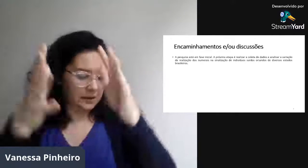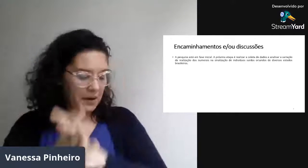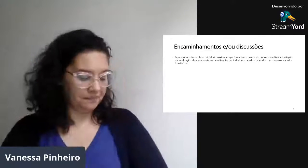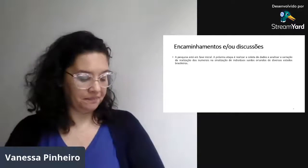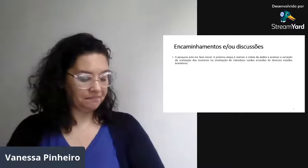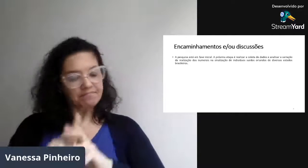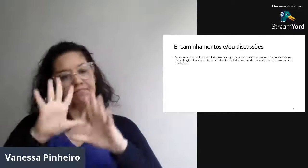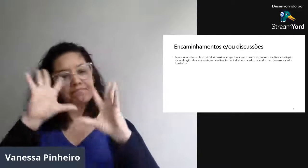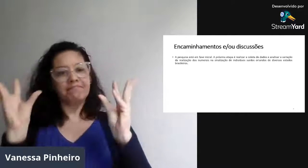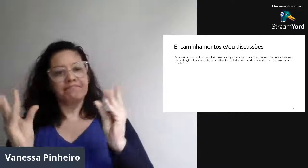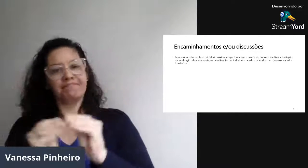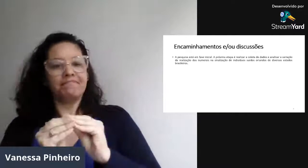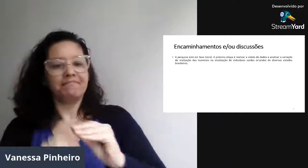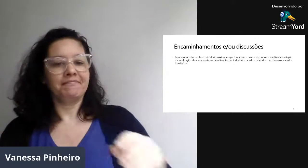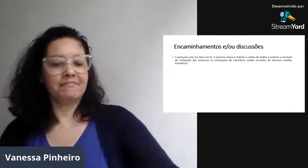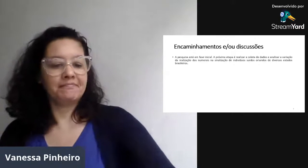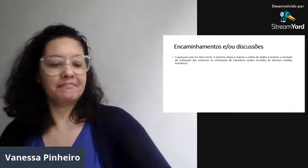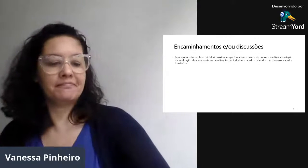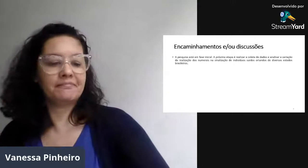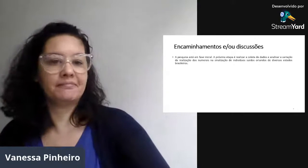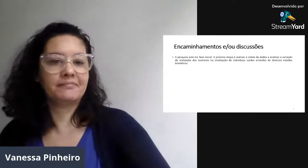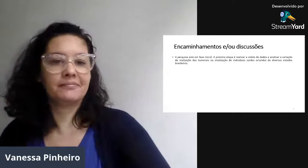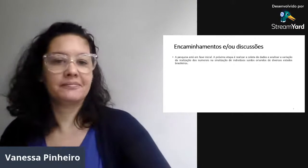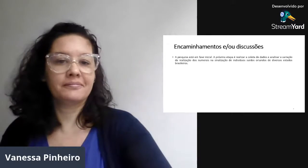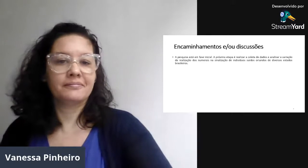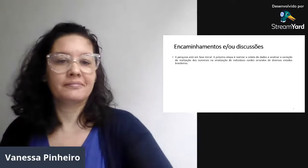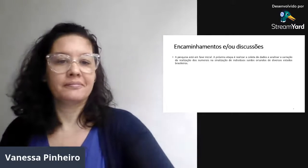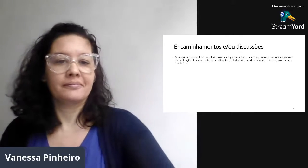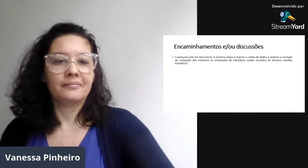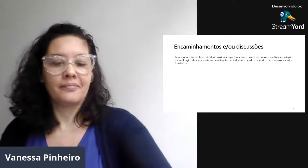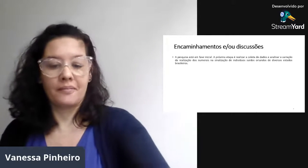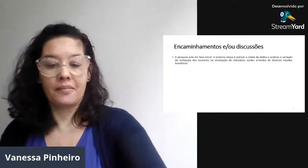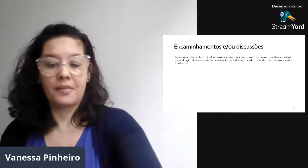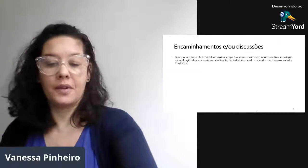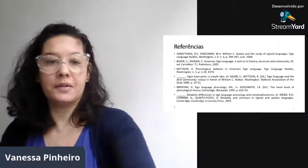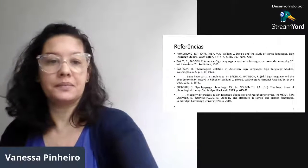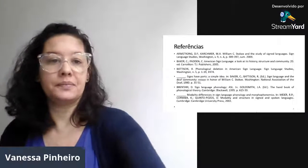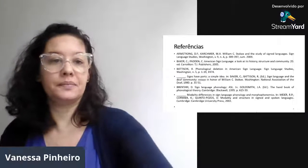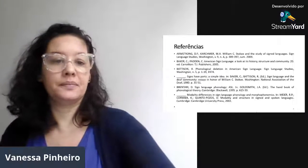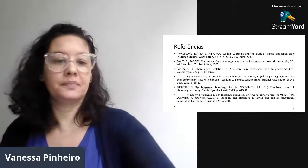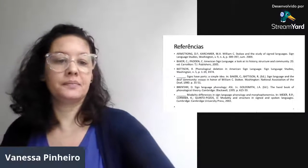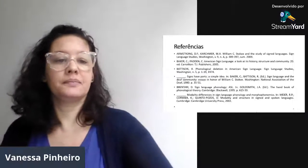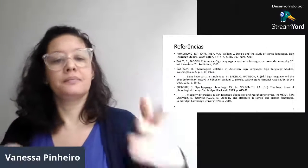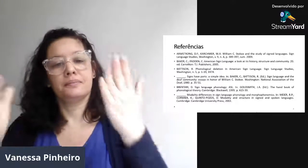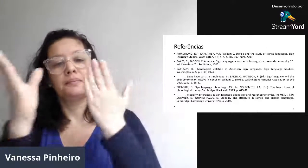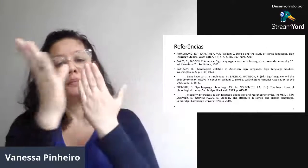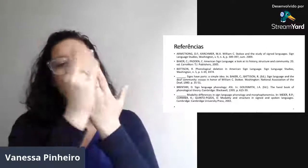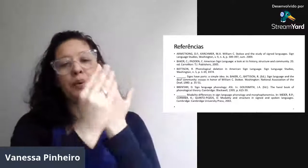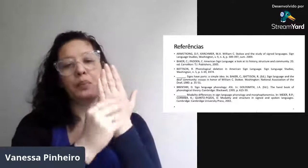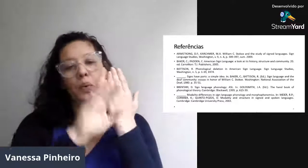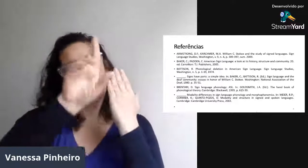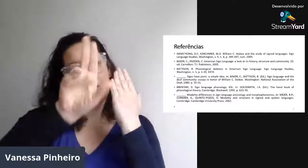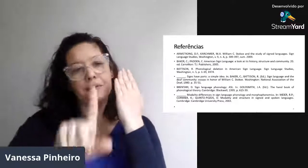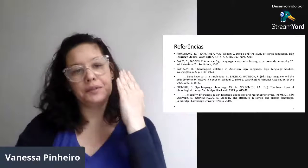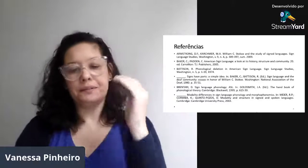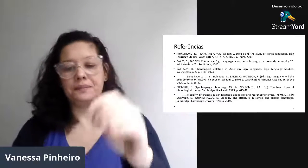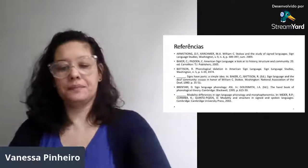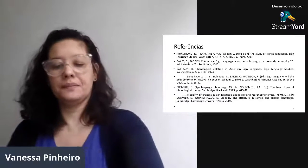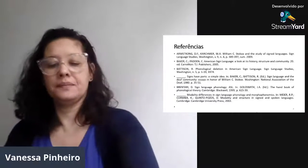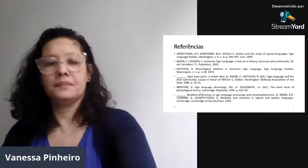que trouxeram de países de fora. E aqui estão minhas referências,